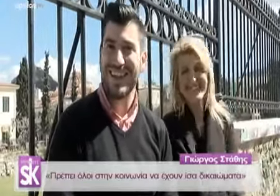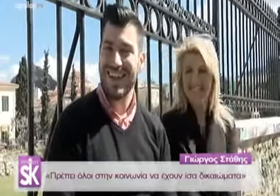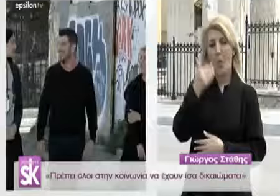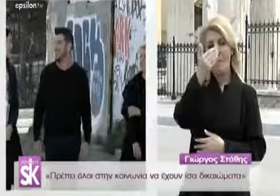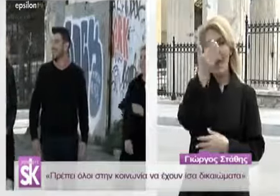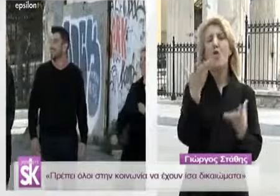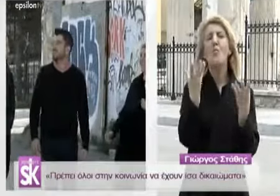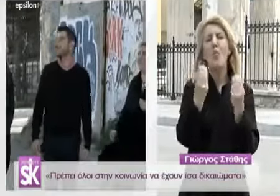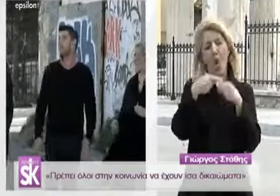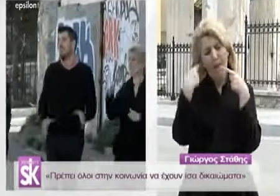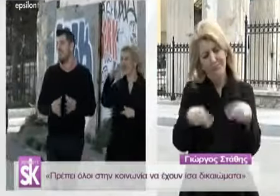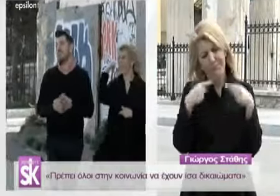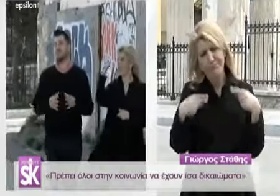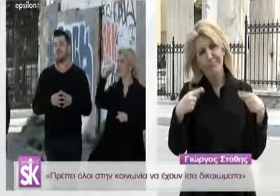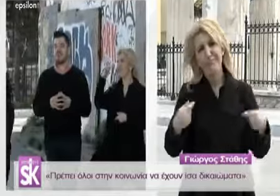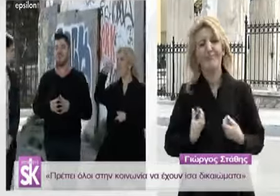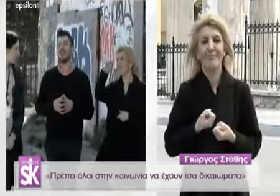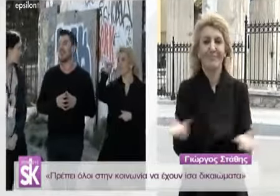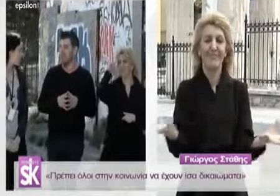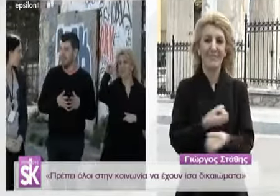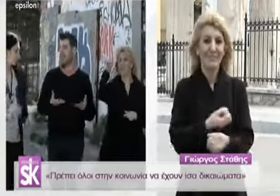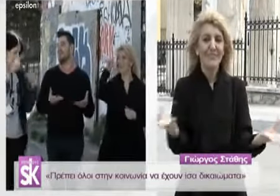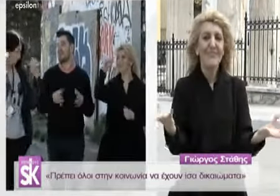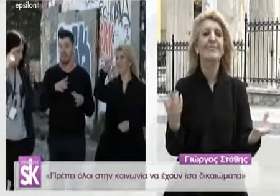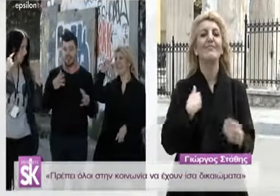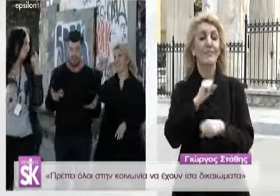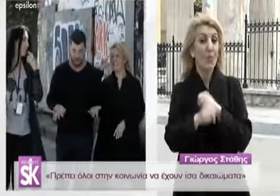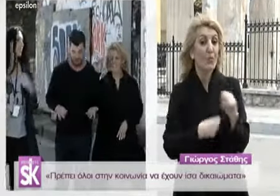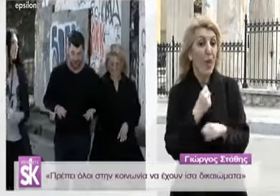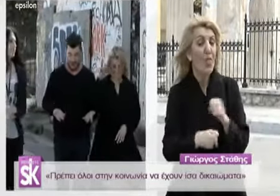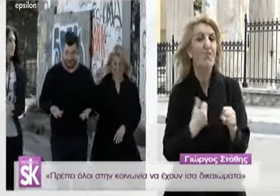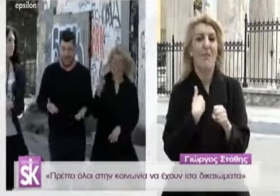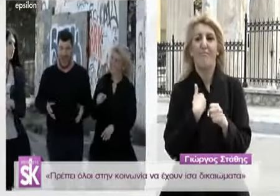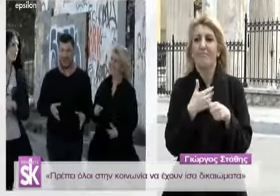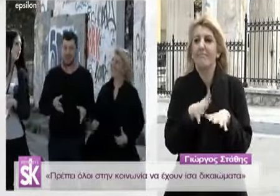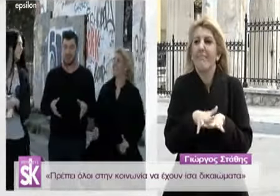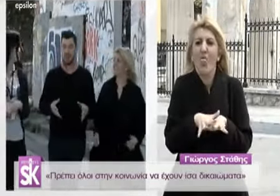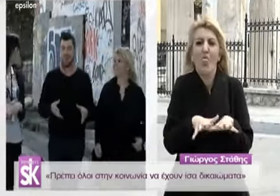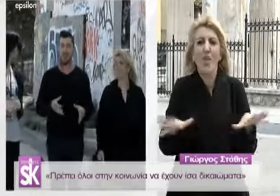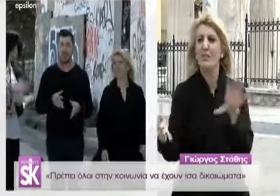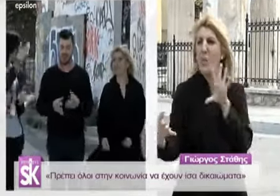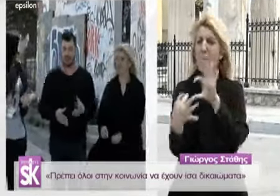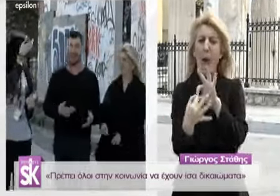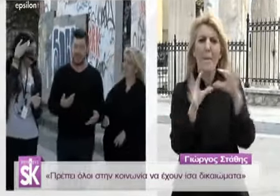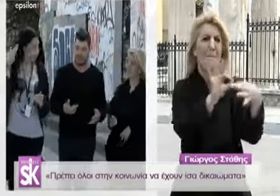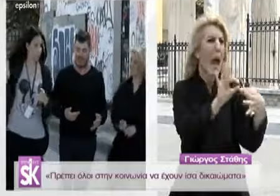Στο μέλλον περιμένεται από εμάς πολύ περισσότερα πράγματα. Προσπαθούμε να δικτυωθούμε, να